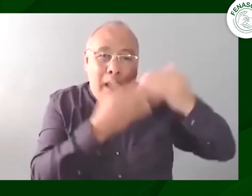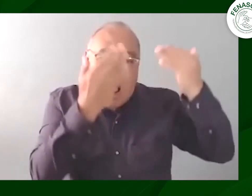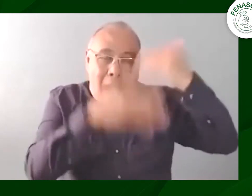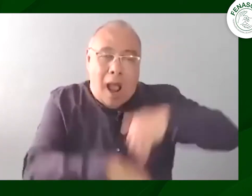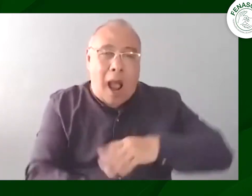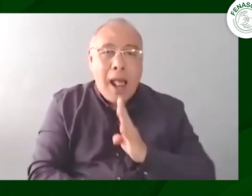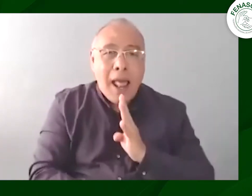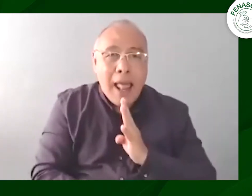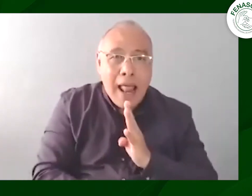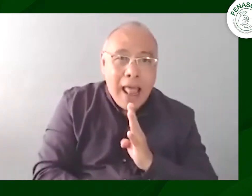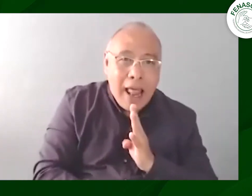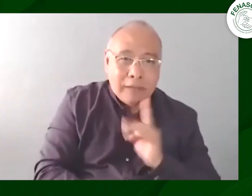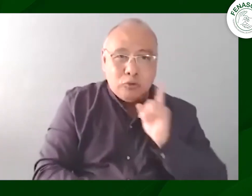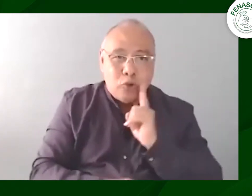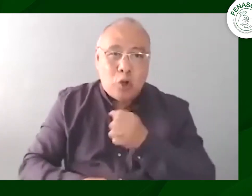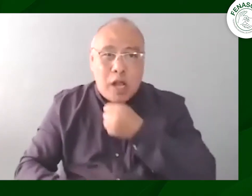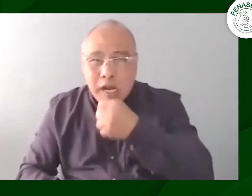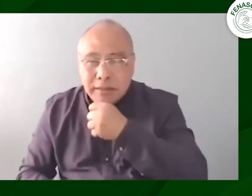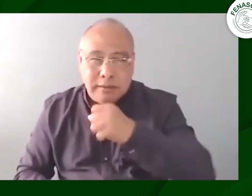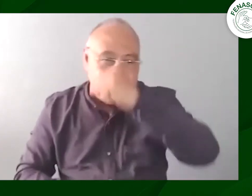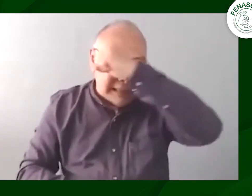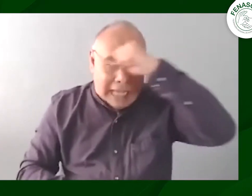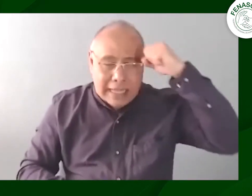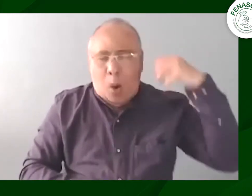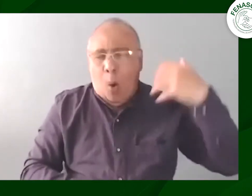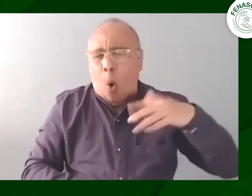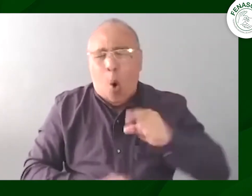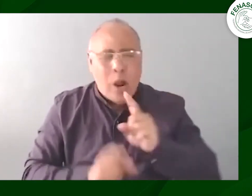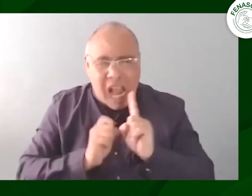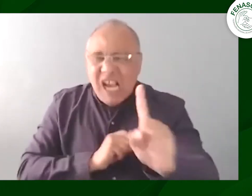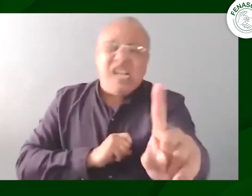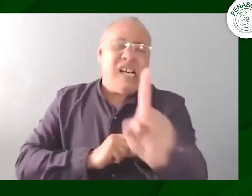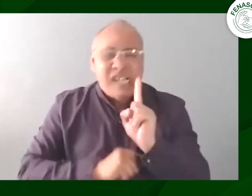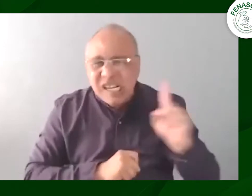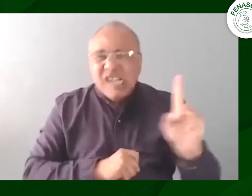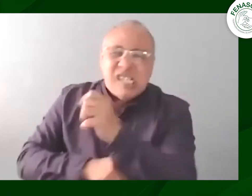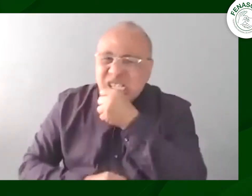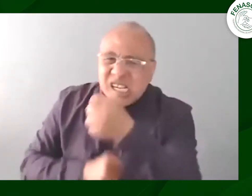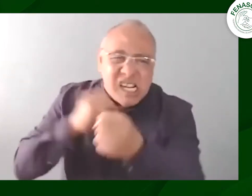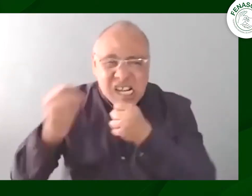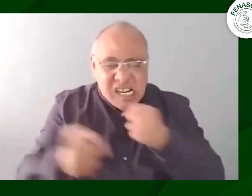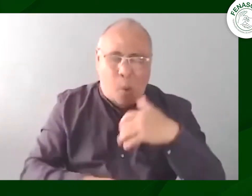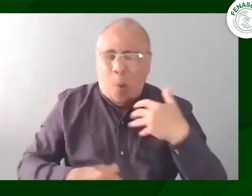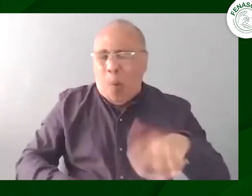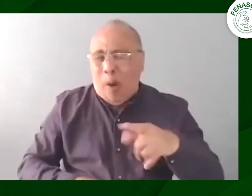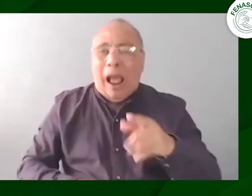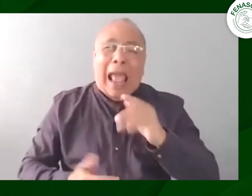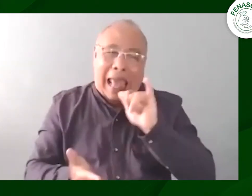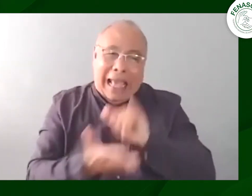fenascol también contó con servicio de interpretación que se hizo en vivo